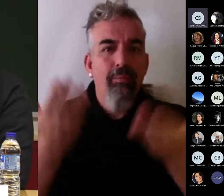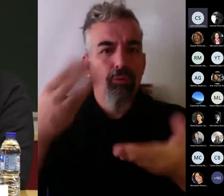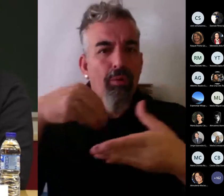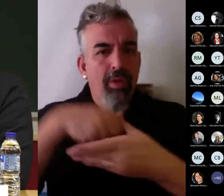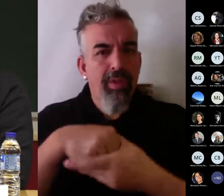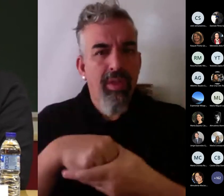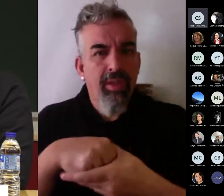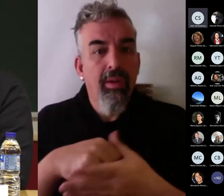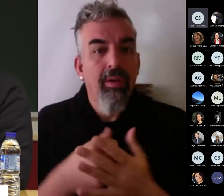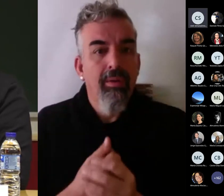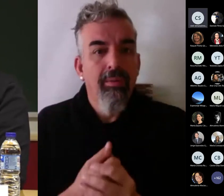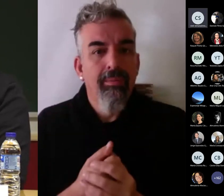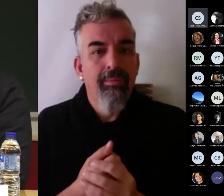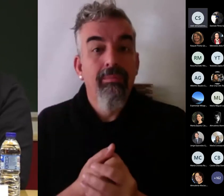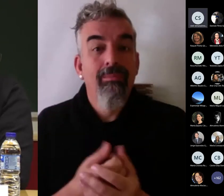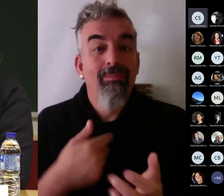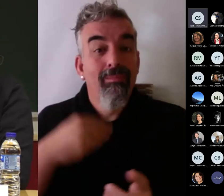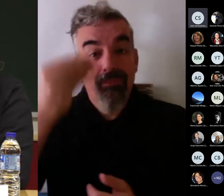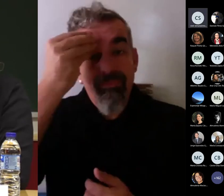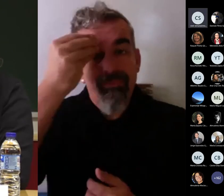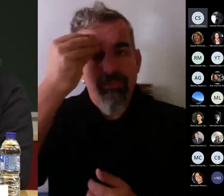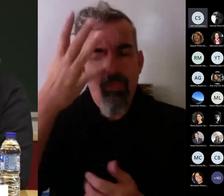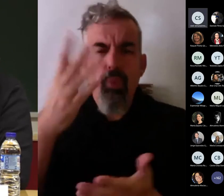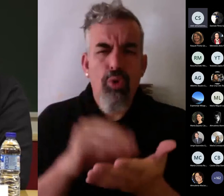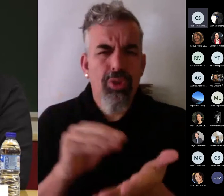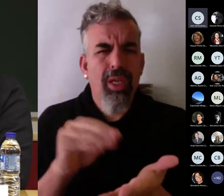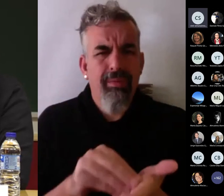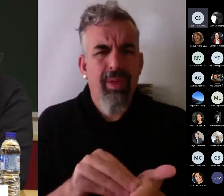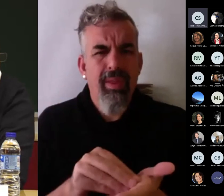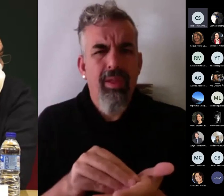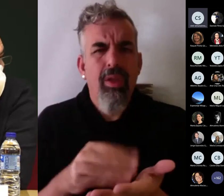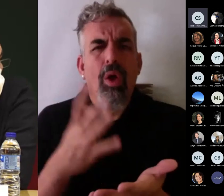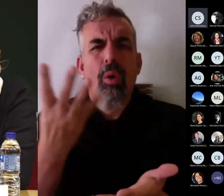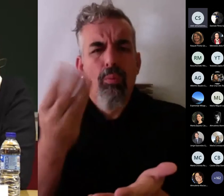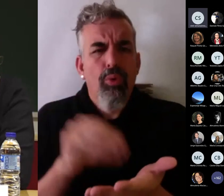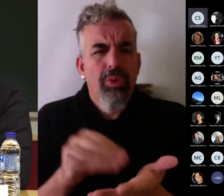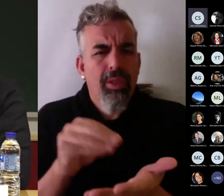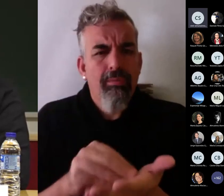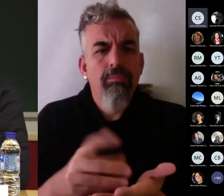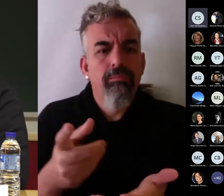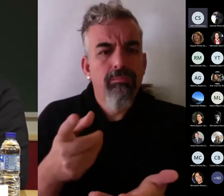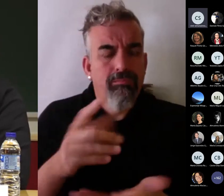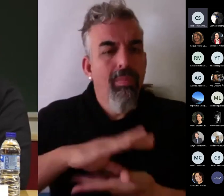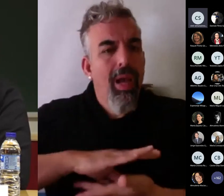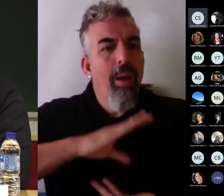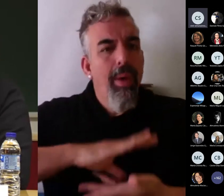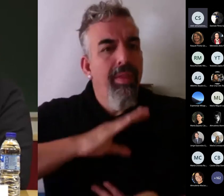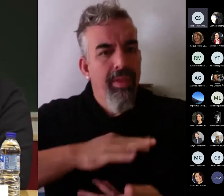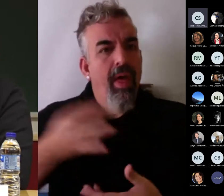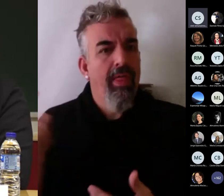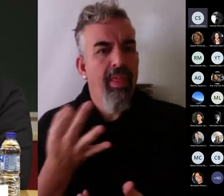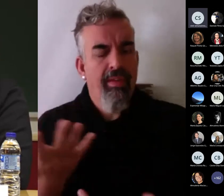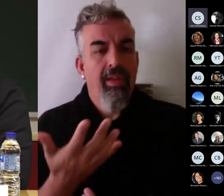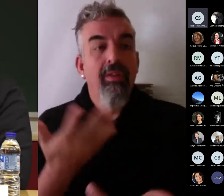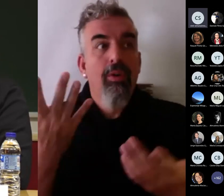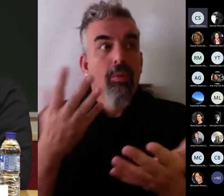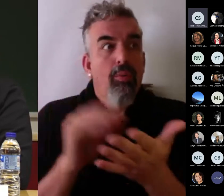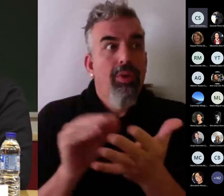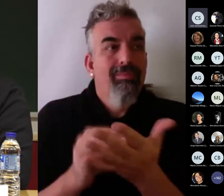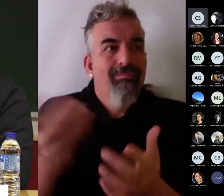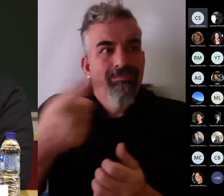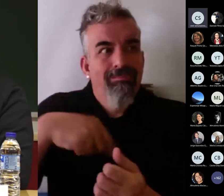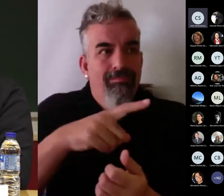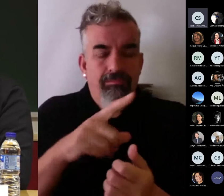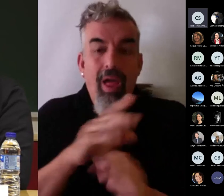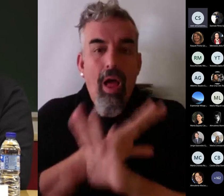algo. Y yo creo que muchas veces, entre las cosas, porque es más fácil, evaluamos la capacidad. Entonces, llegamos a hacer, desde las aberraciones, como